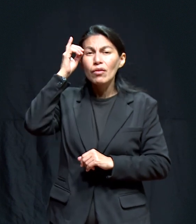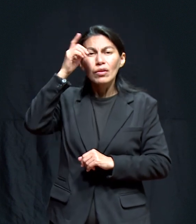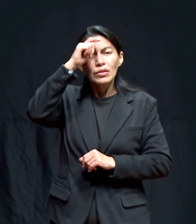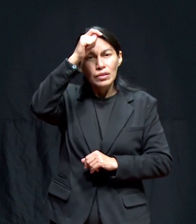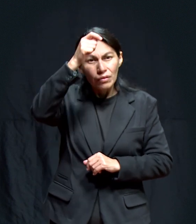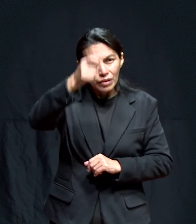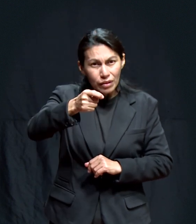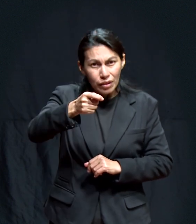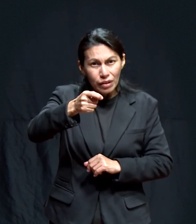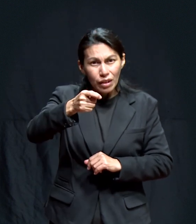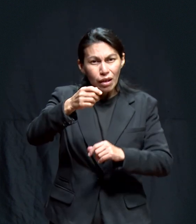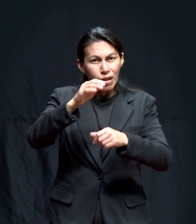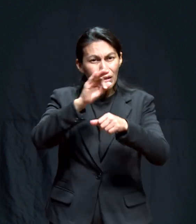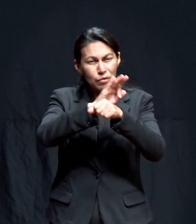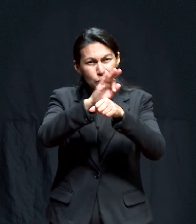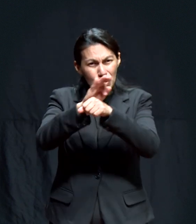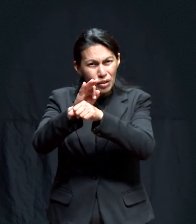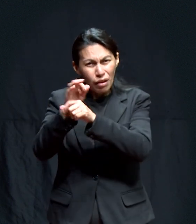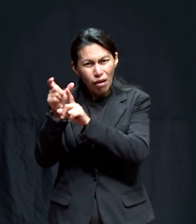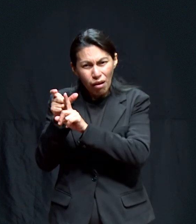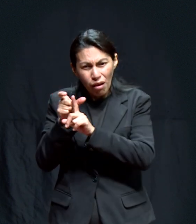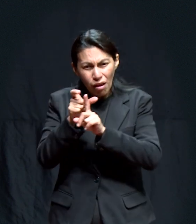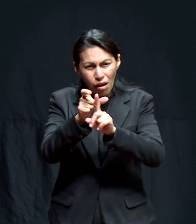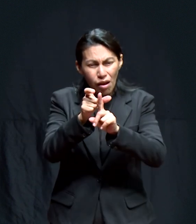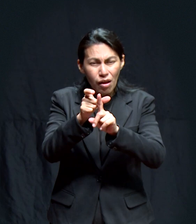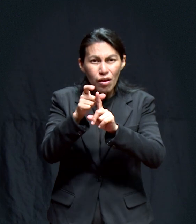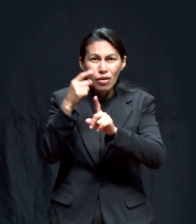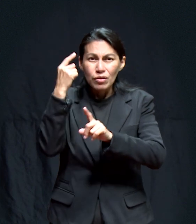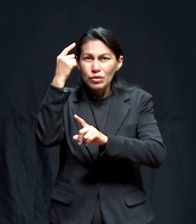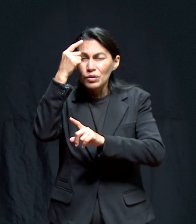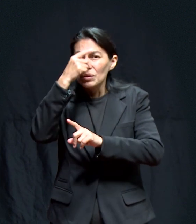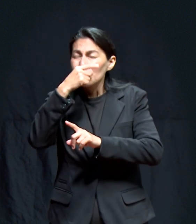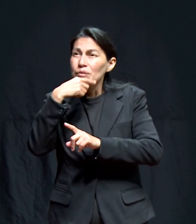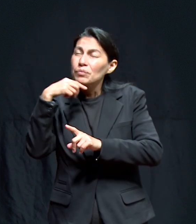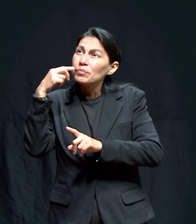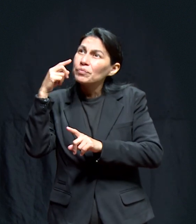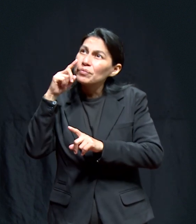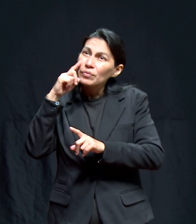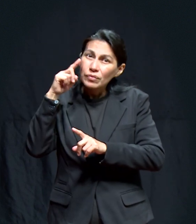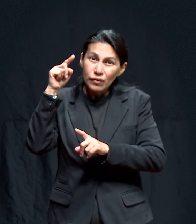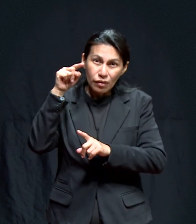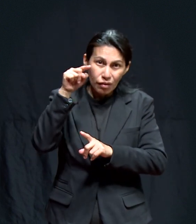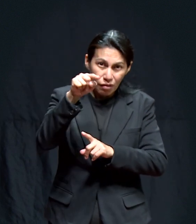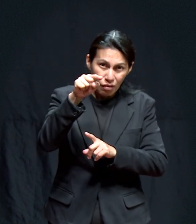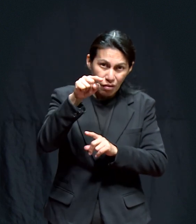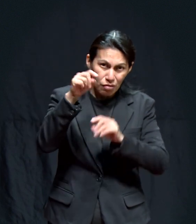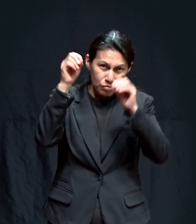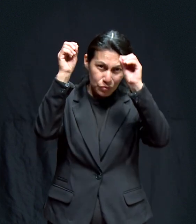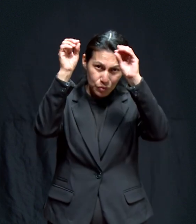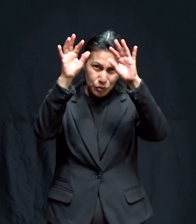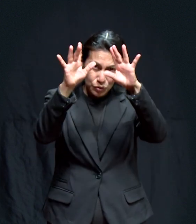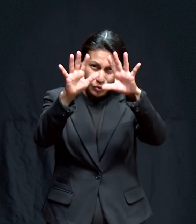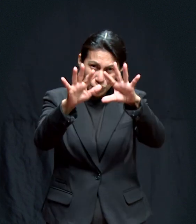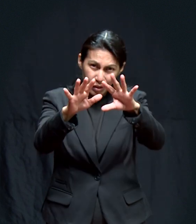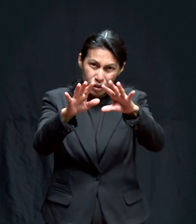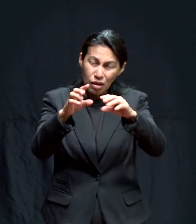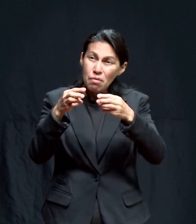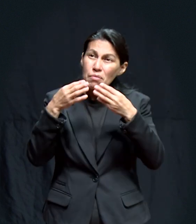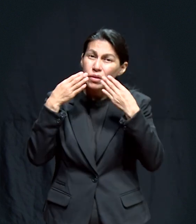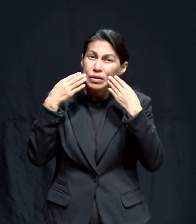te bendiga Y te guarde Dios haga resplandecer Su rostro Sobre ti Y tenga de ti